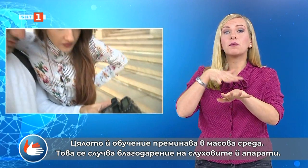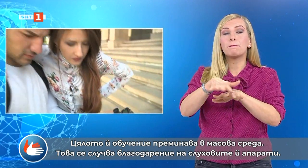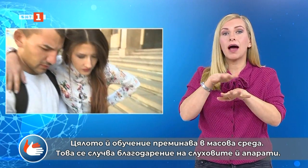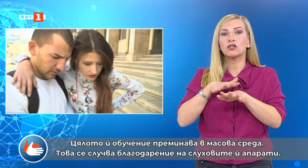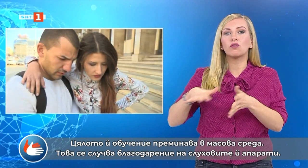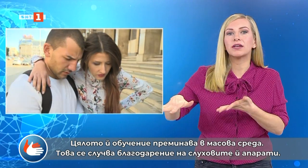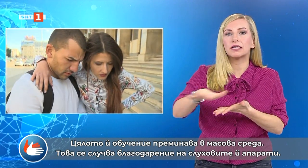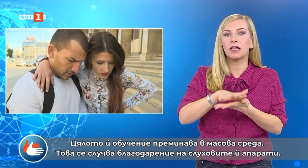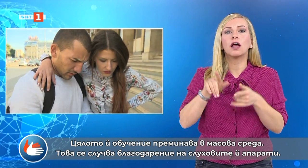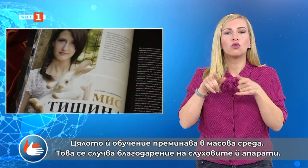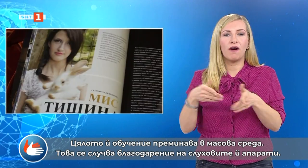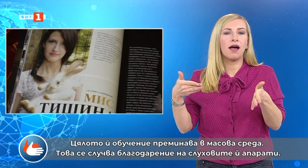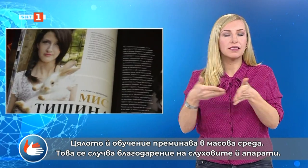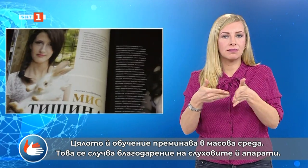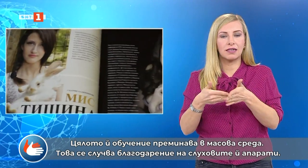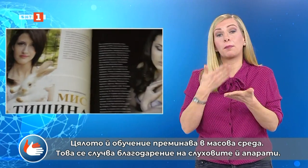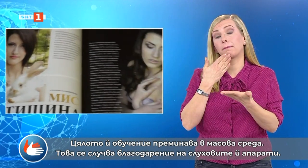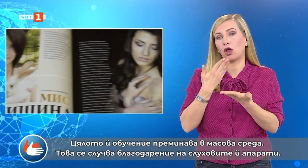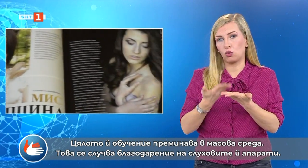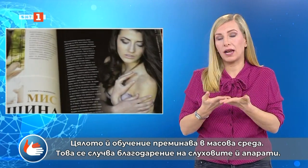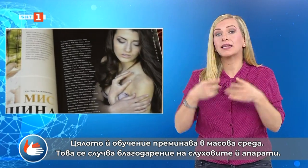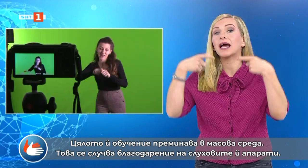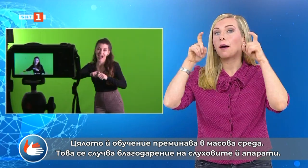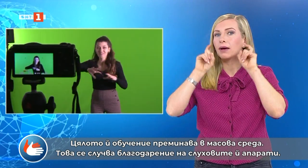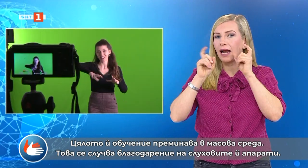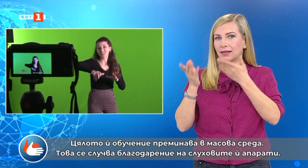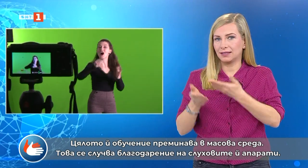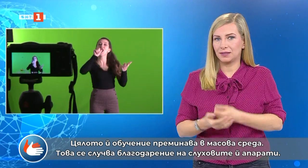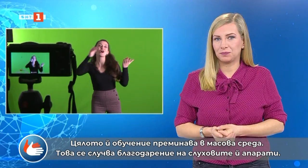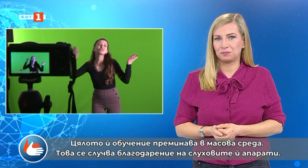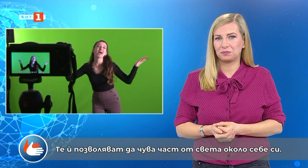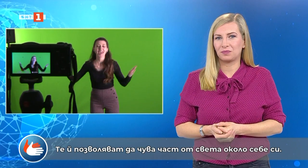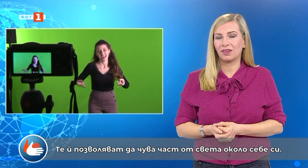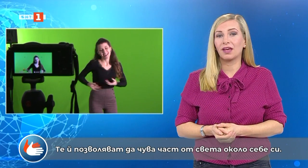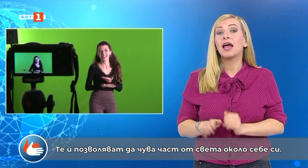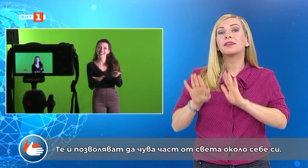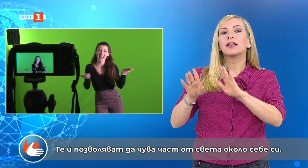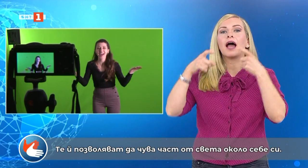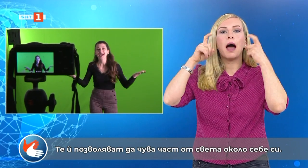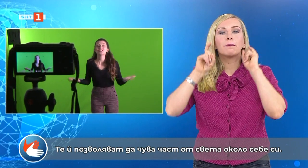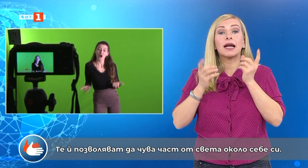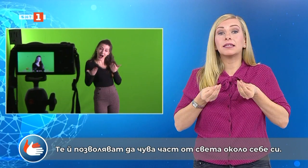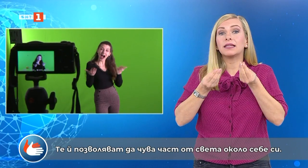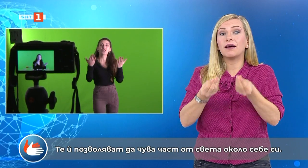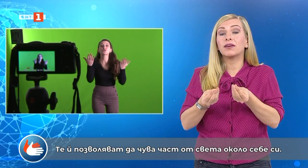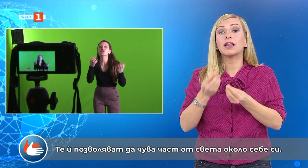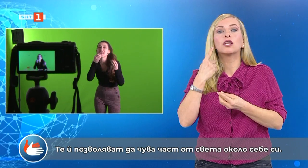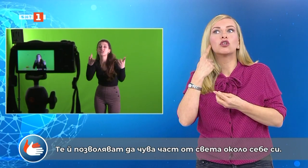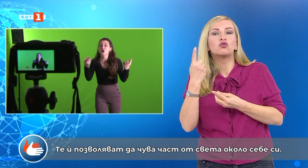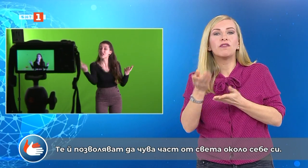Това се случва благодарение на слуховите апарати. Те й позволяват да чуват част от света около себе си.